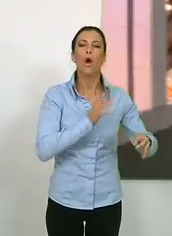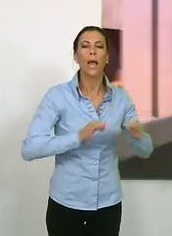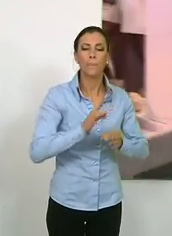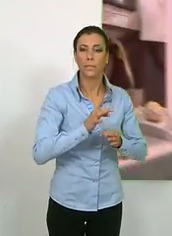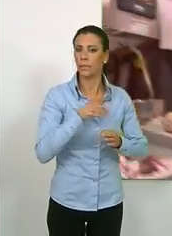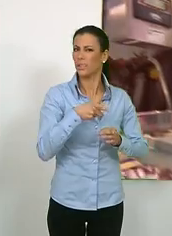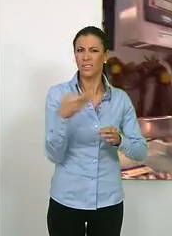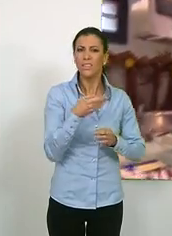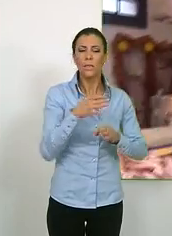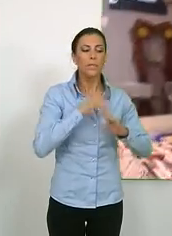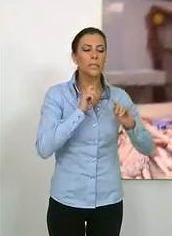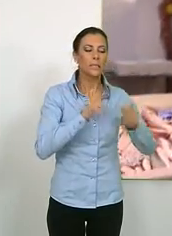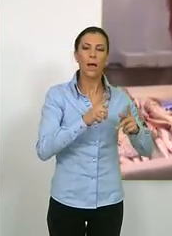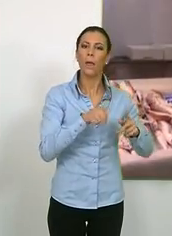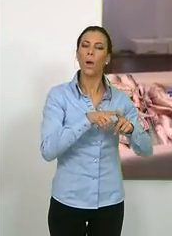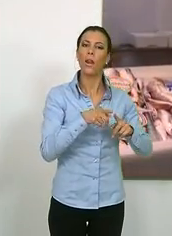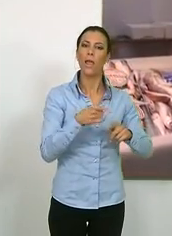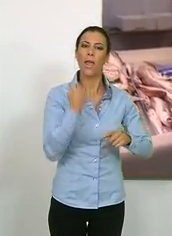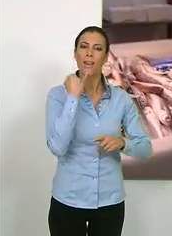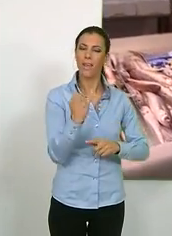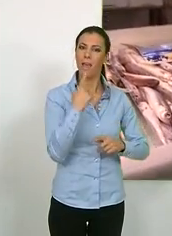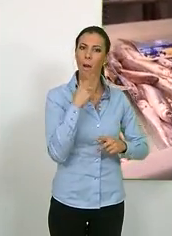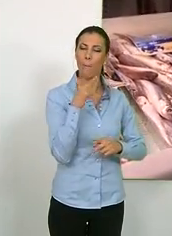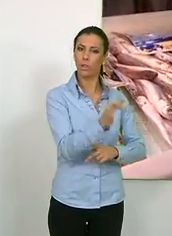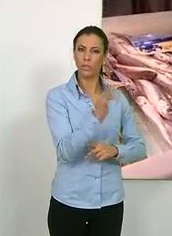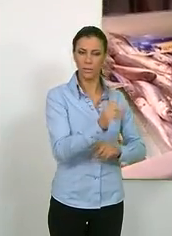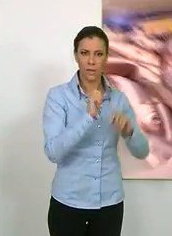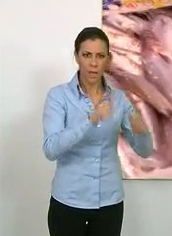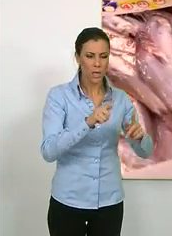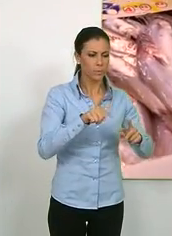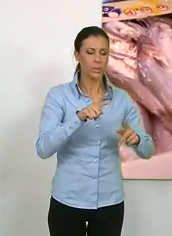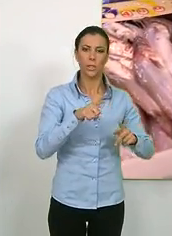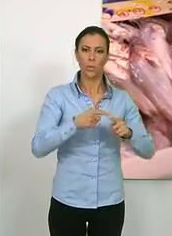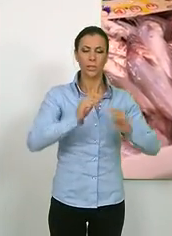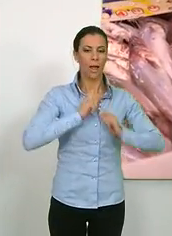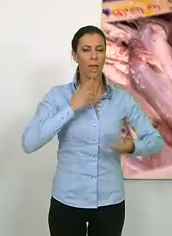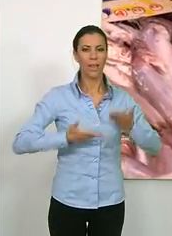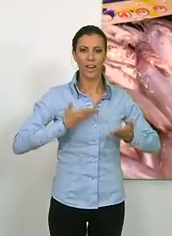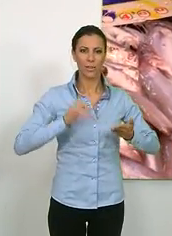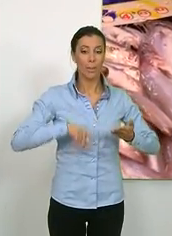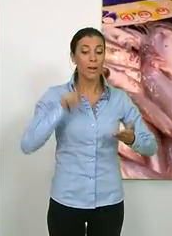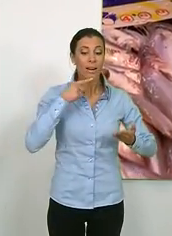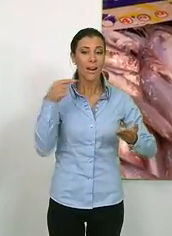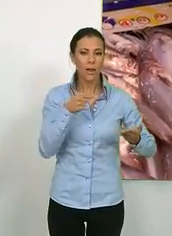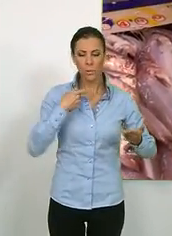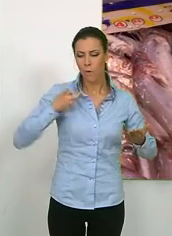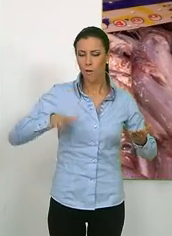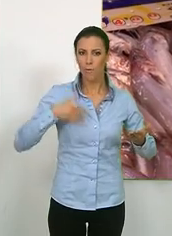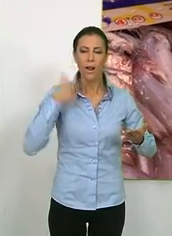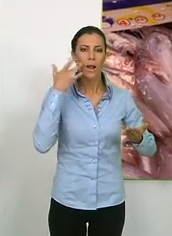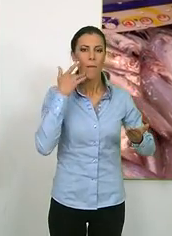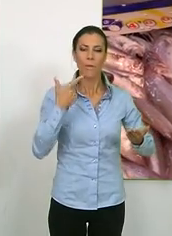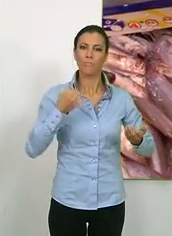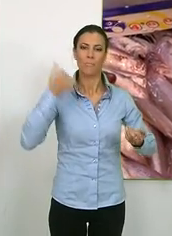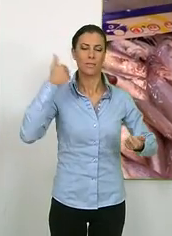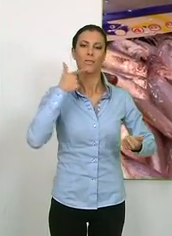Se trata de generadores de energía positiva. Así absorben, limpian y equilibran las energías tanto del medioambiente como